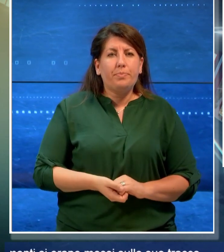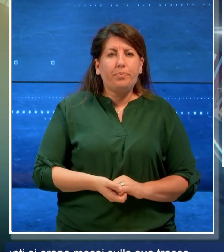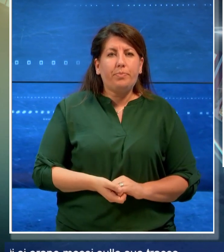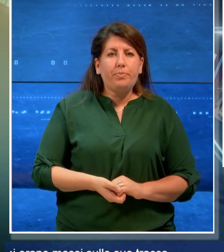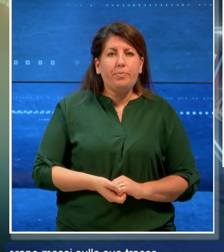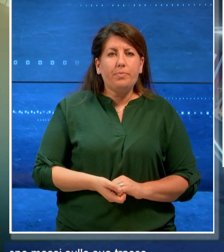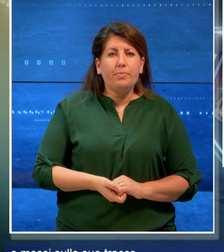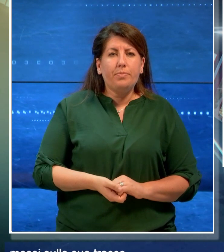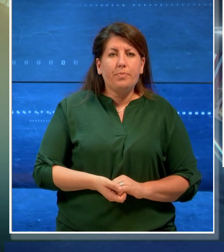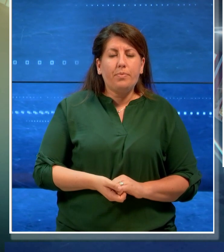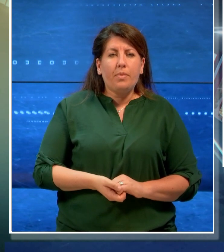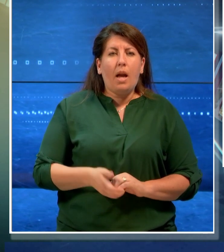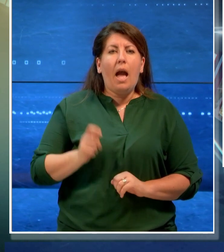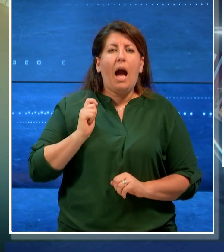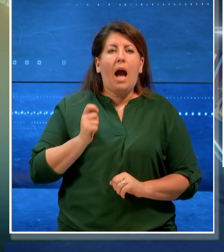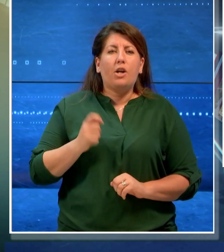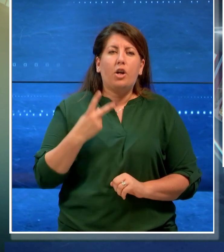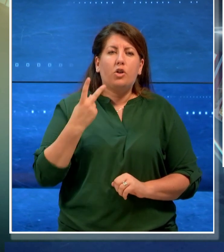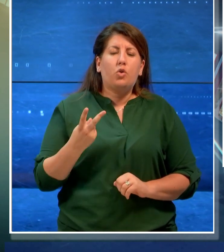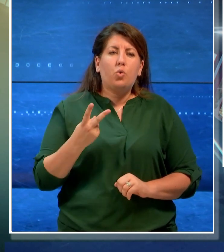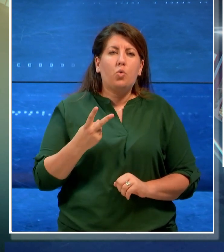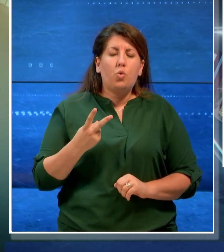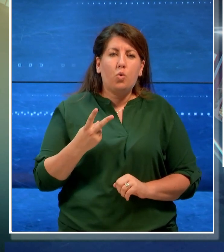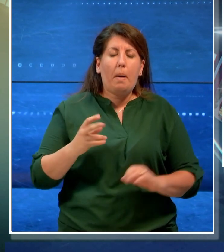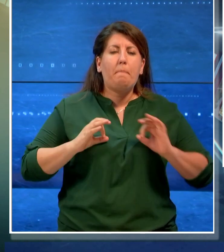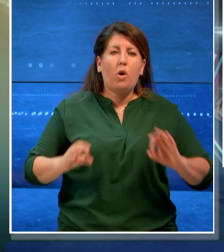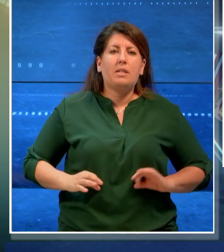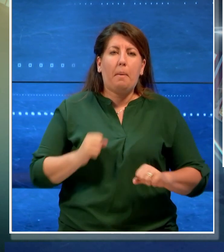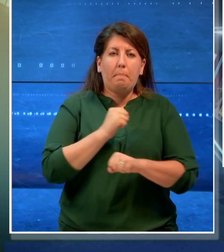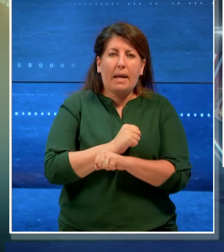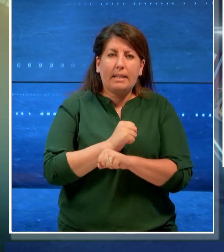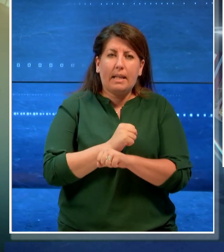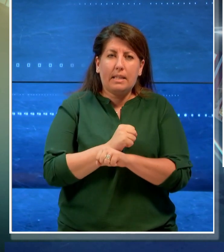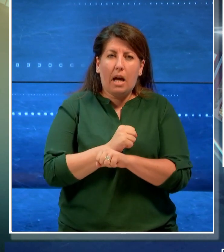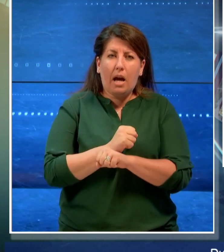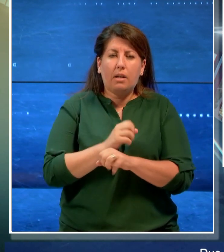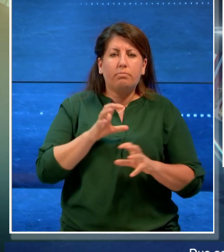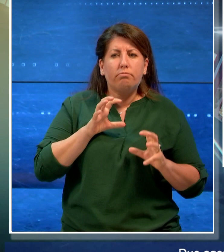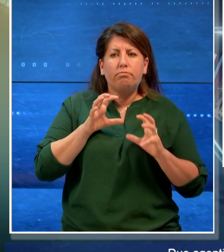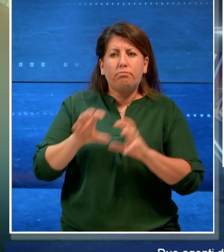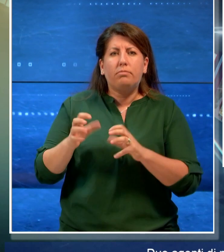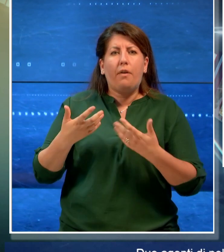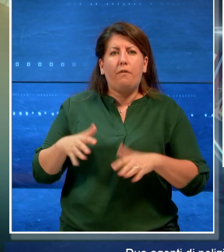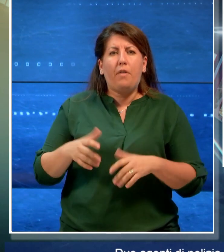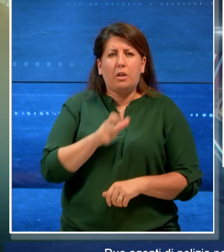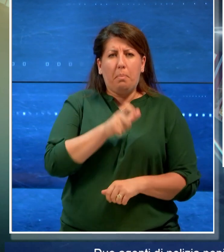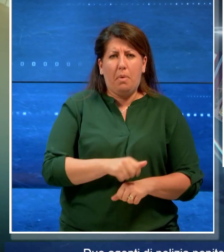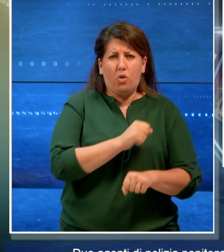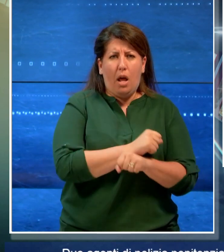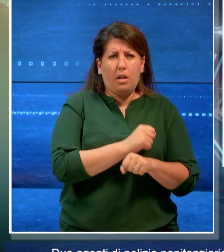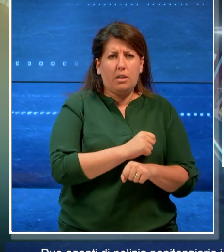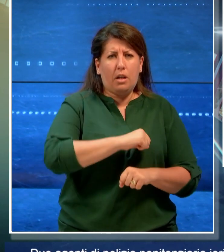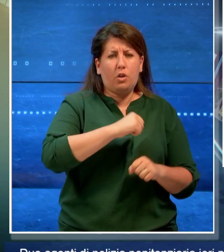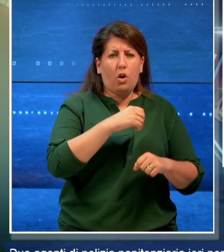Due agenti di polizia penitenziaria sono stati aggrediti da un detenuto nel carcere di Foggia.